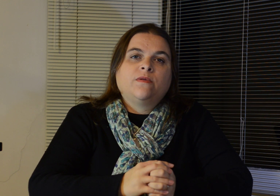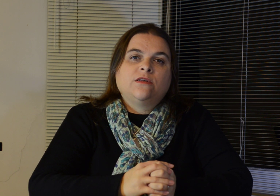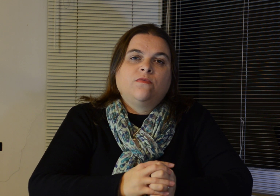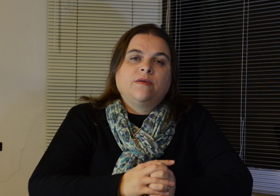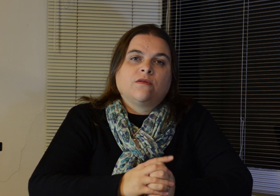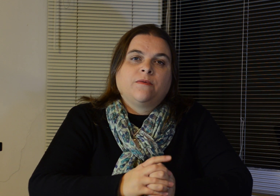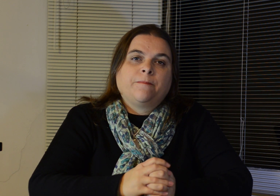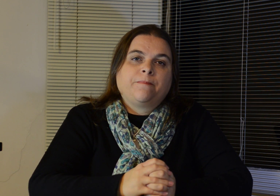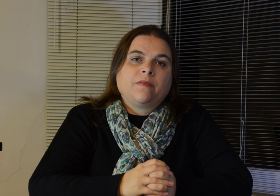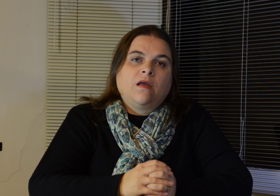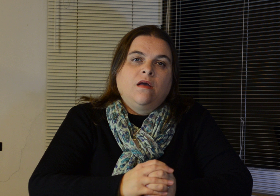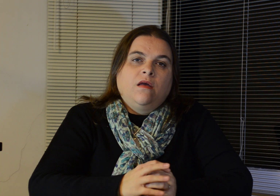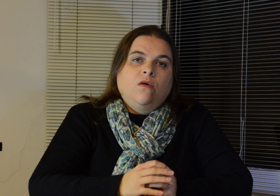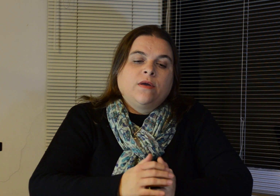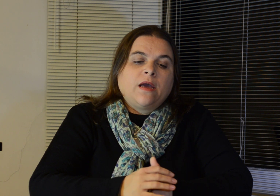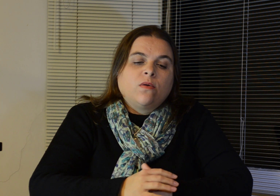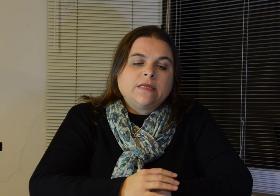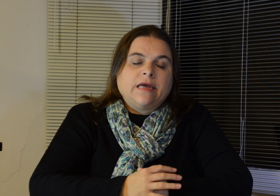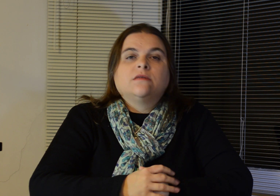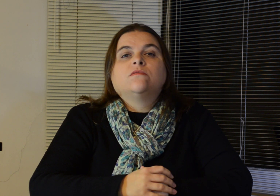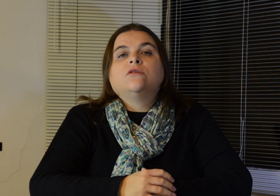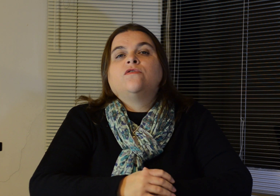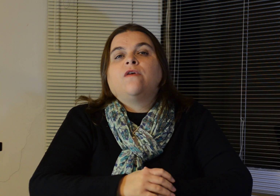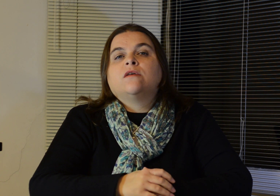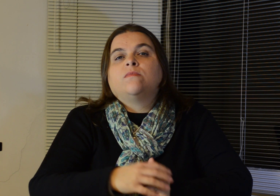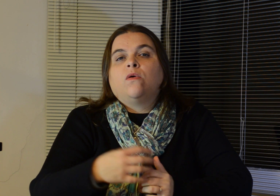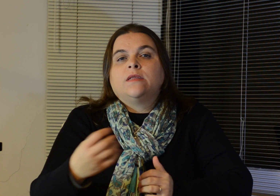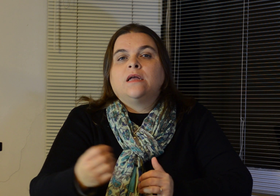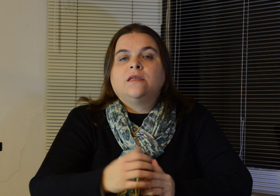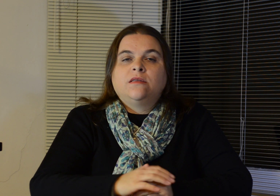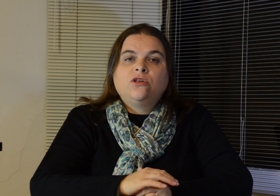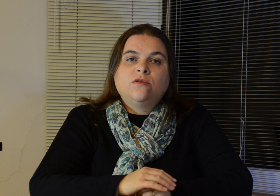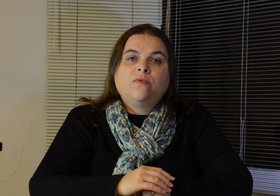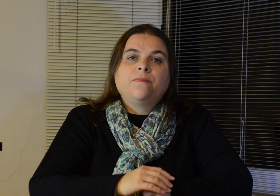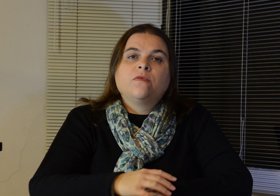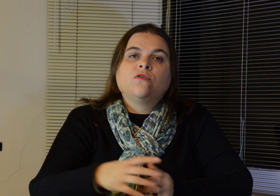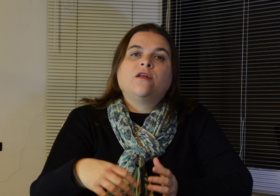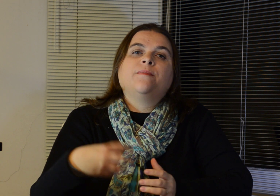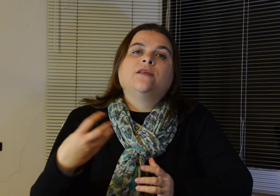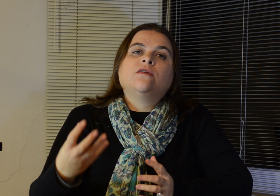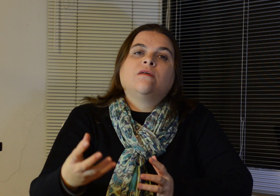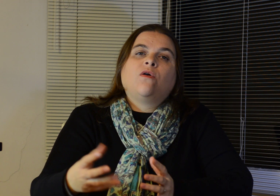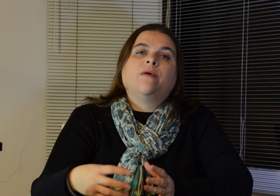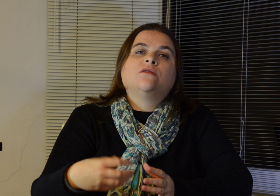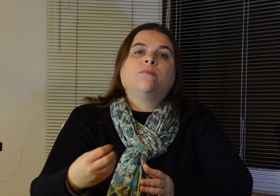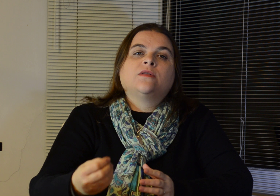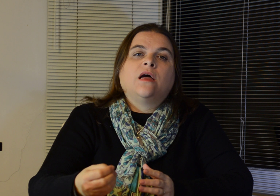neste momento. O que acontece? Quando a gente faz uma rodada desse tipo, geralmente começam a brotar